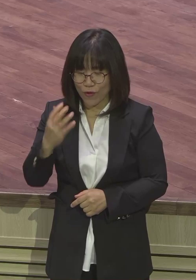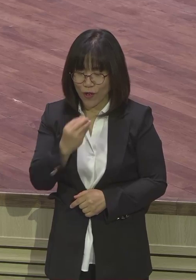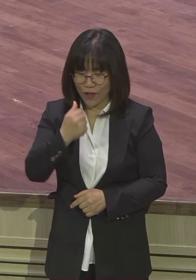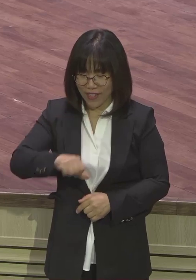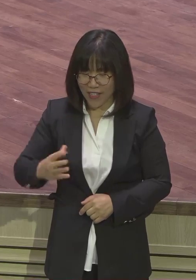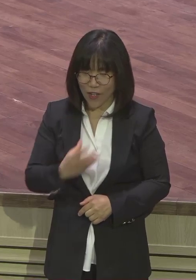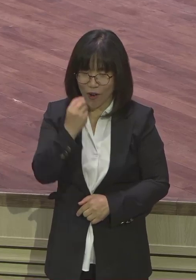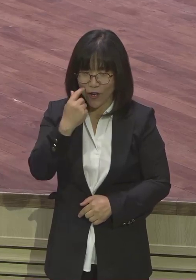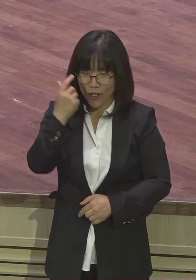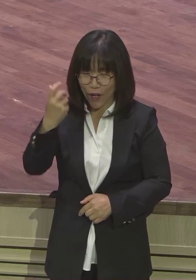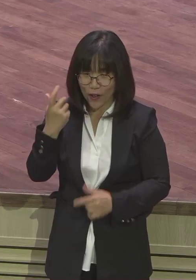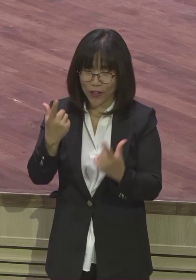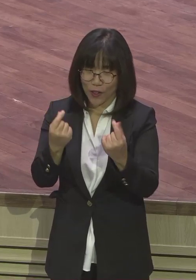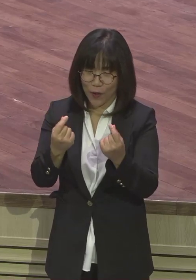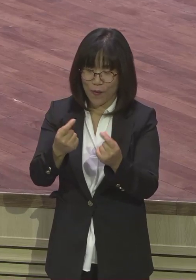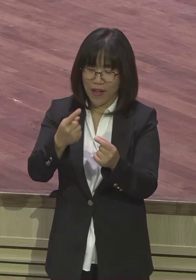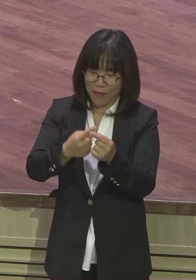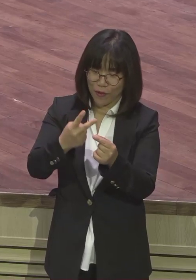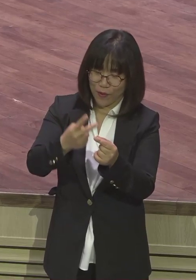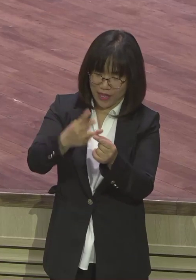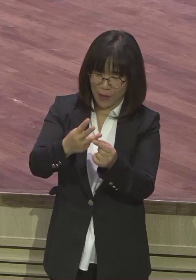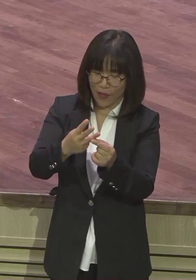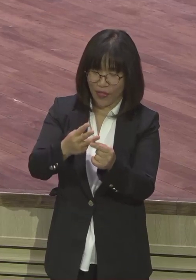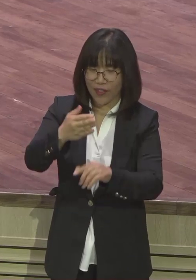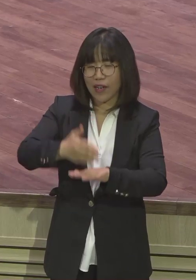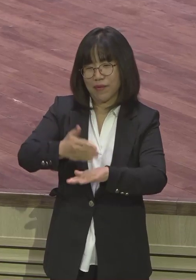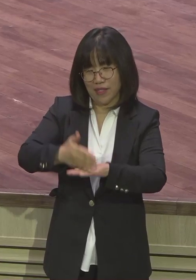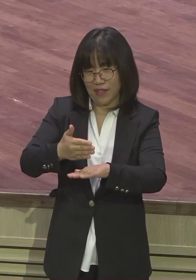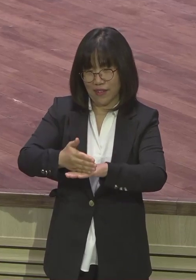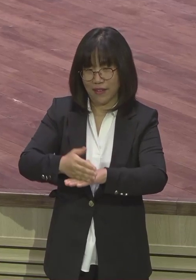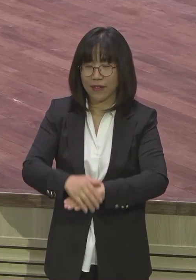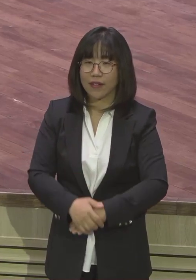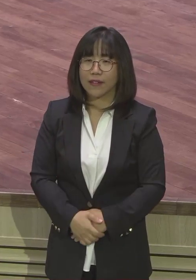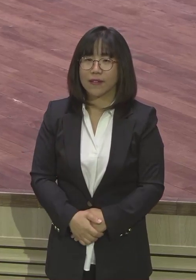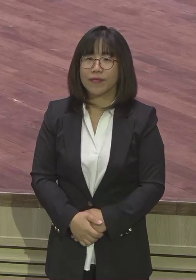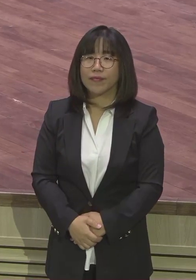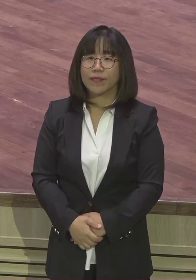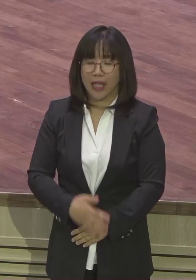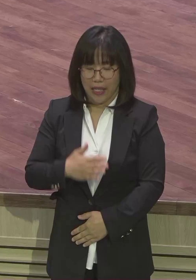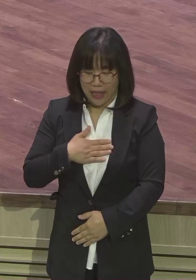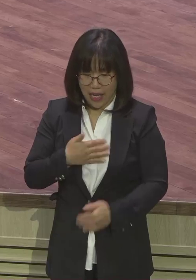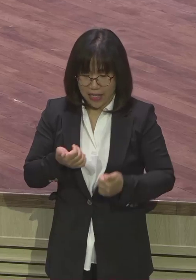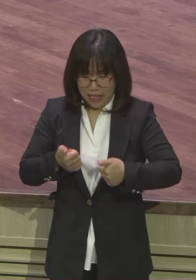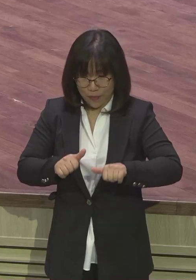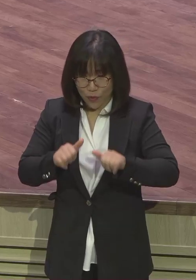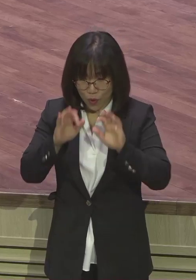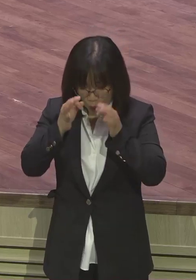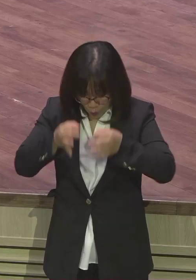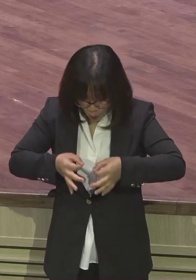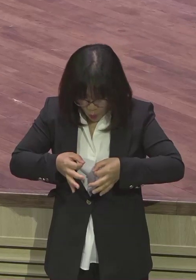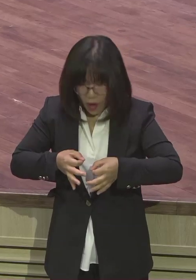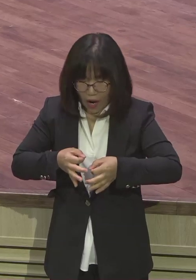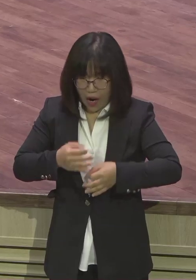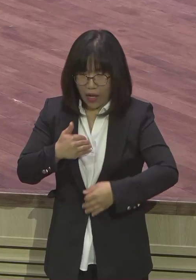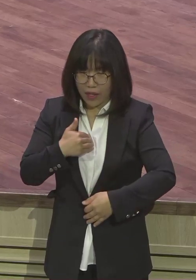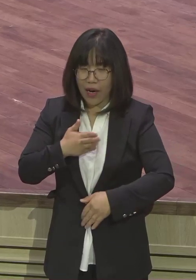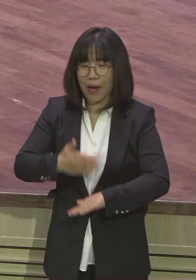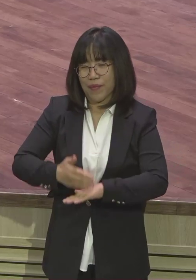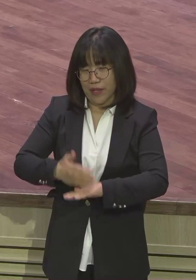그렇게 해서 자꾸 내 신분을 확인하는 거예요 확인 자꾸 사단은 이걸 못하게 하는데 나는 계속 확인하는